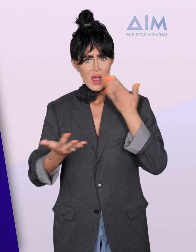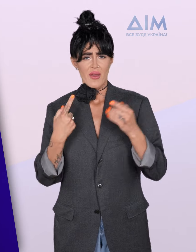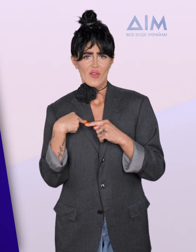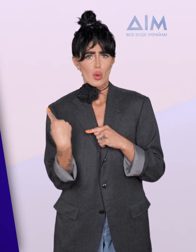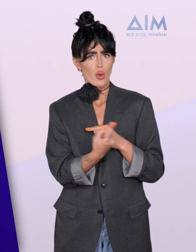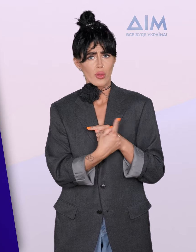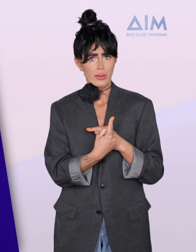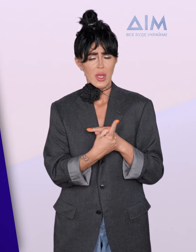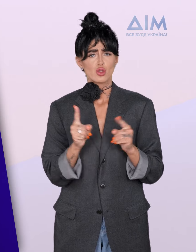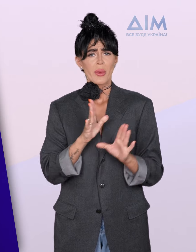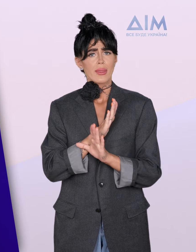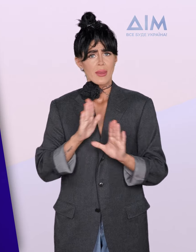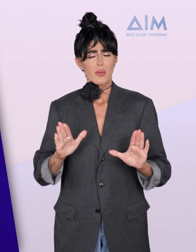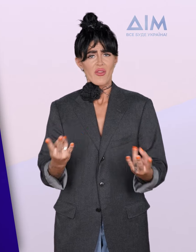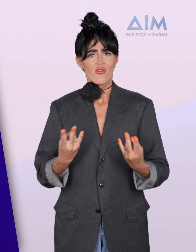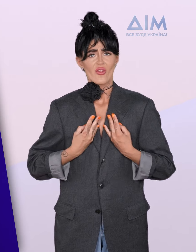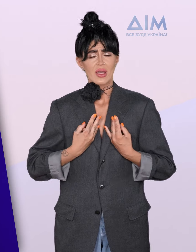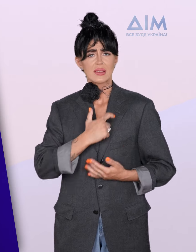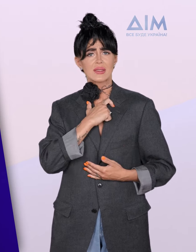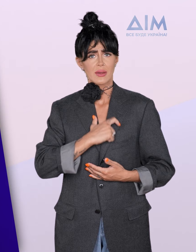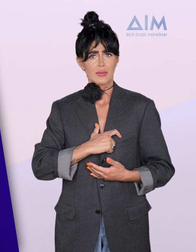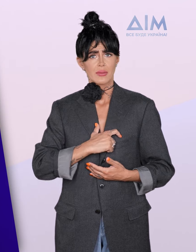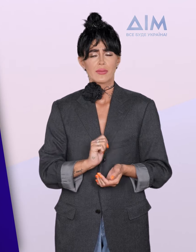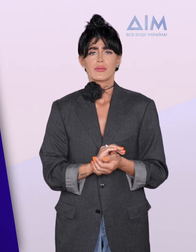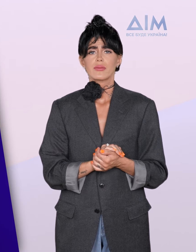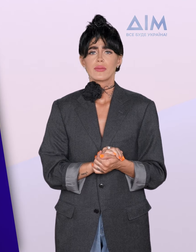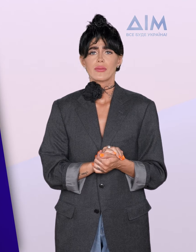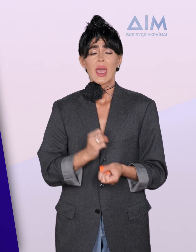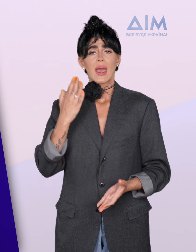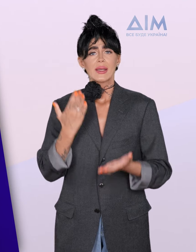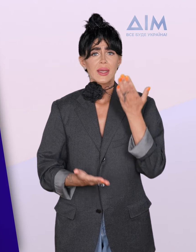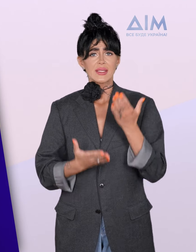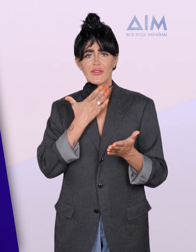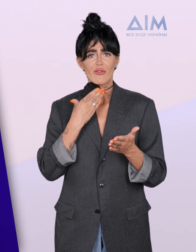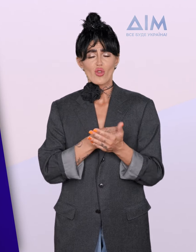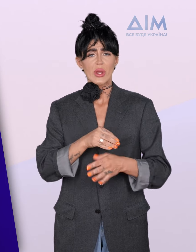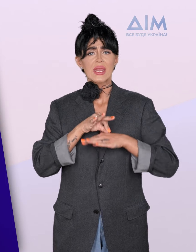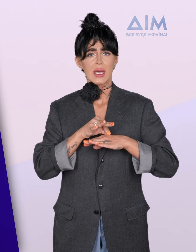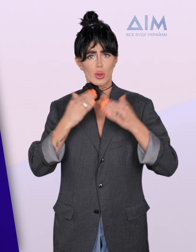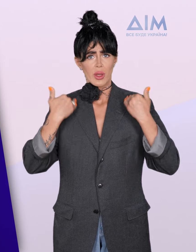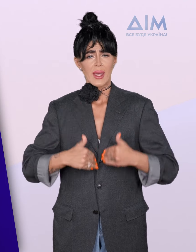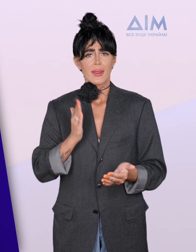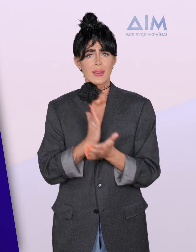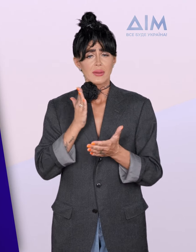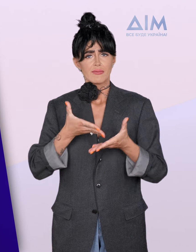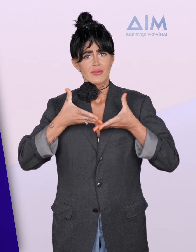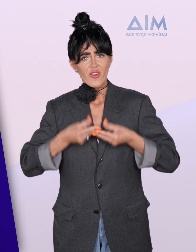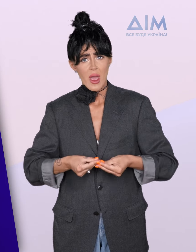може спричинити ще більш значний обвал. Якщо частину тіла притиснуло уламком, а звільнити її немає